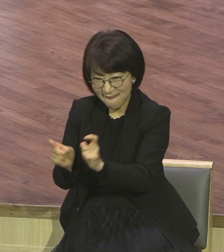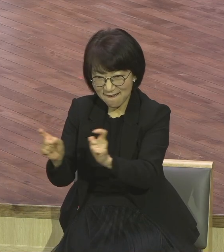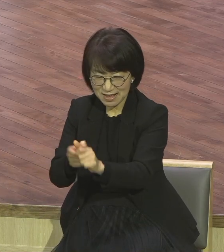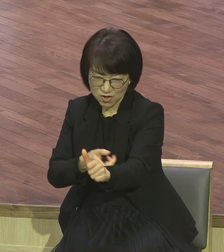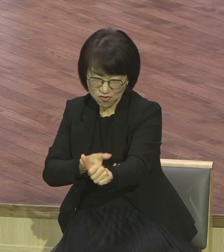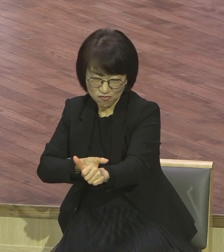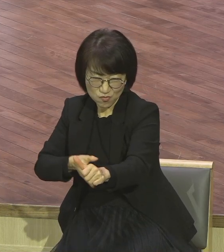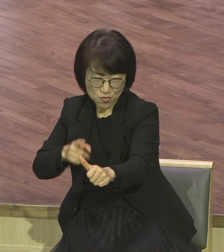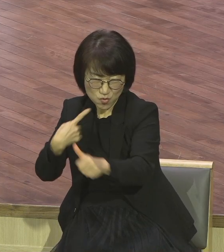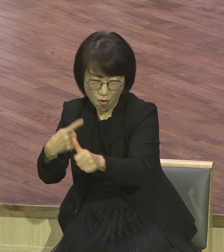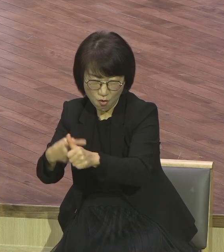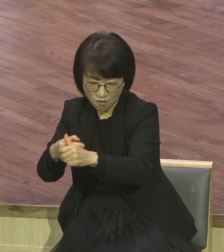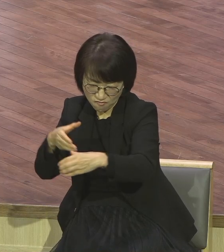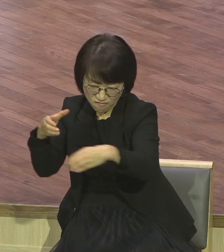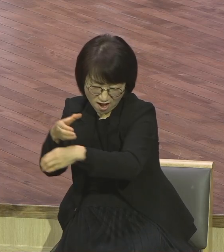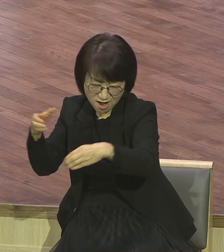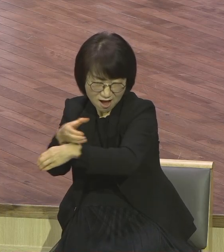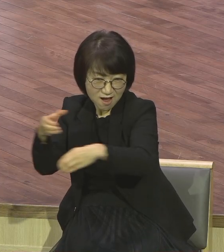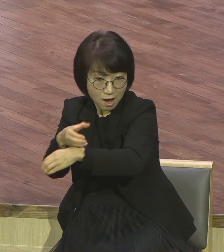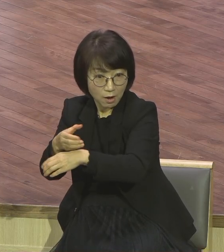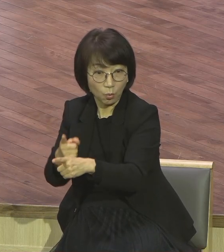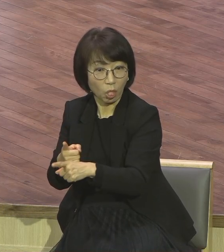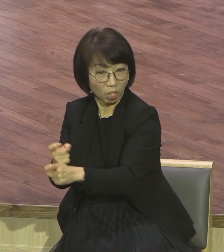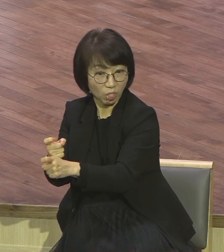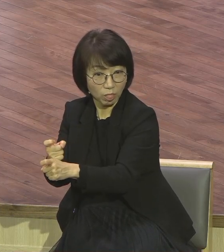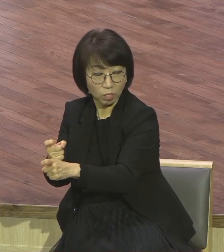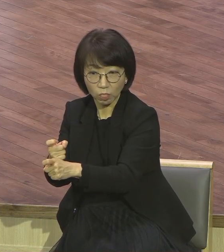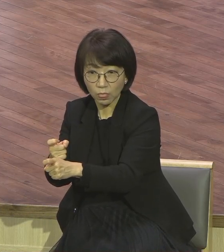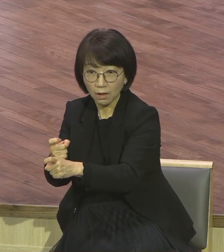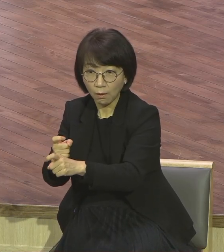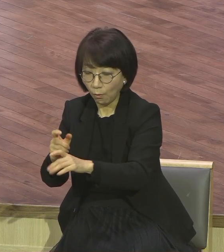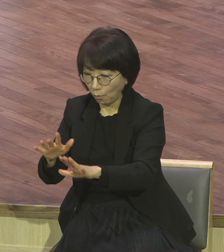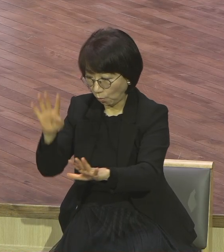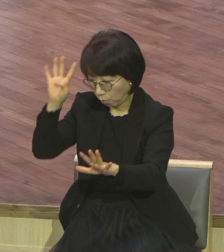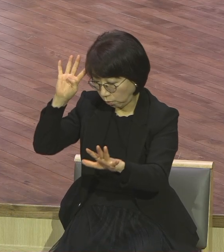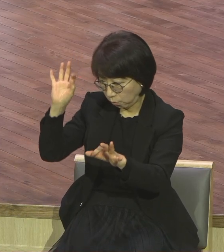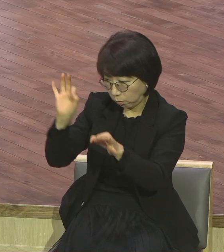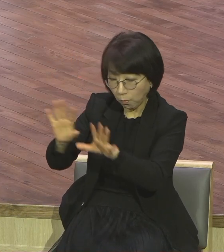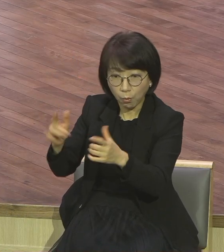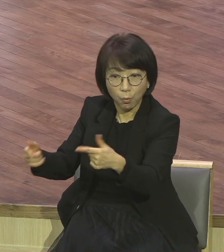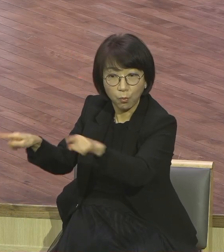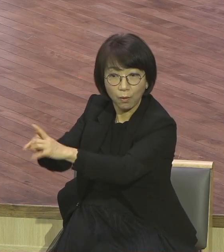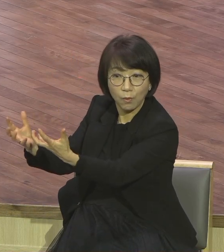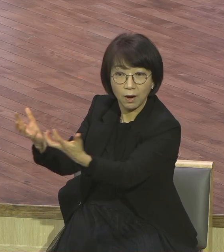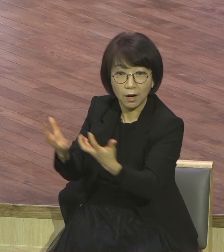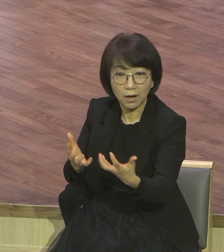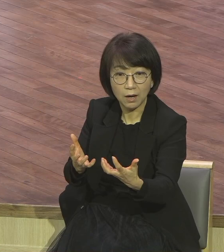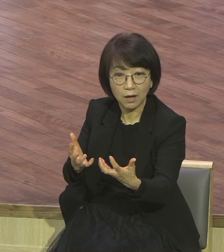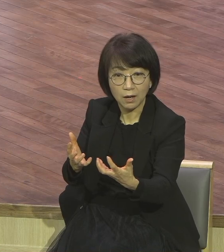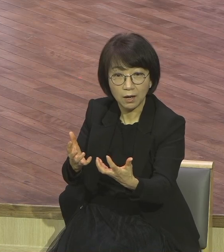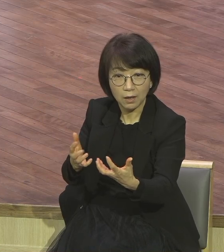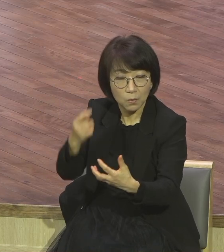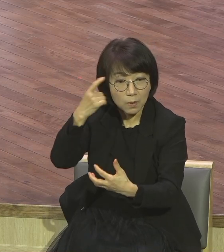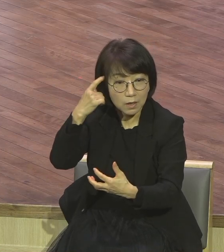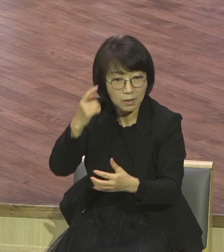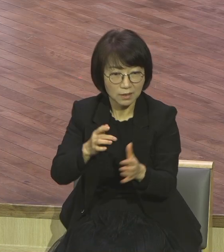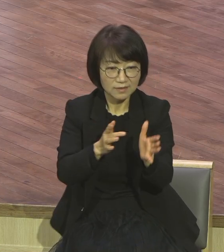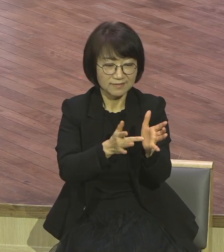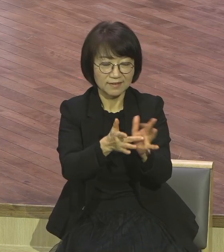적대적 관계였는데 그런데 이들이 예수님을 배척하는 데는 완전히 하나가